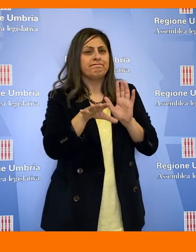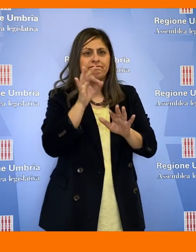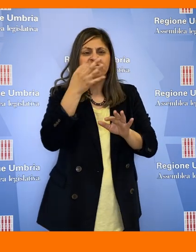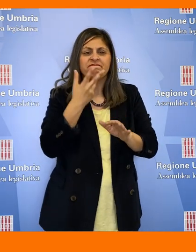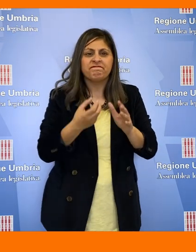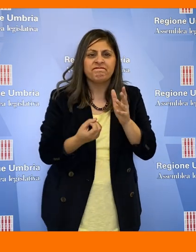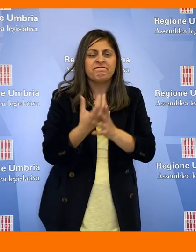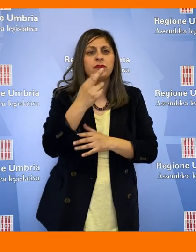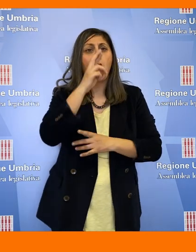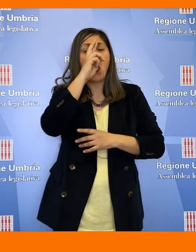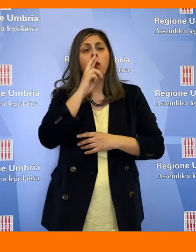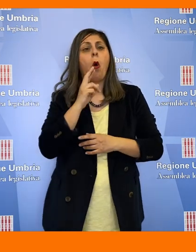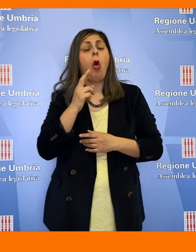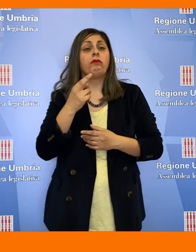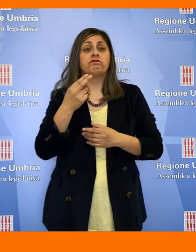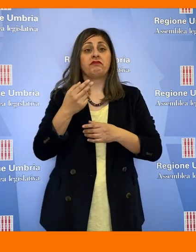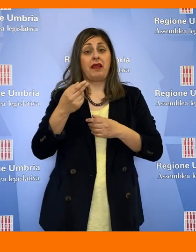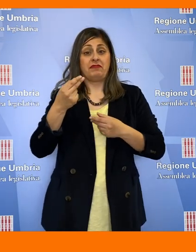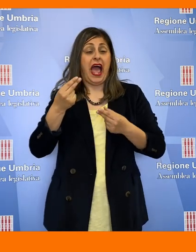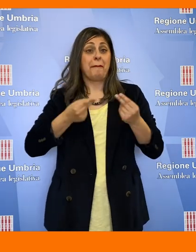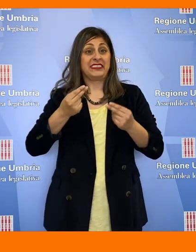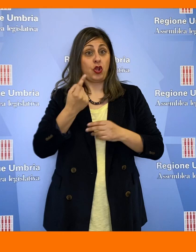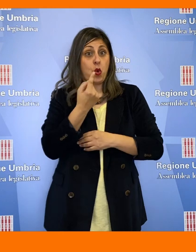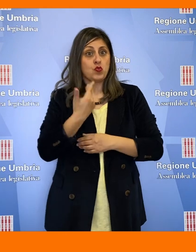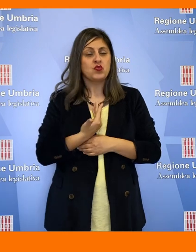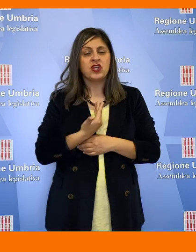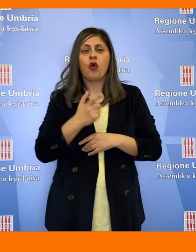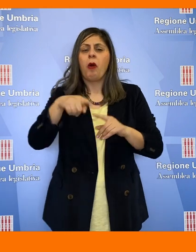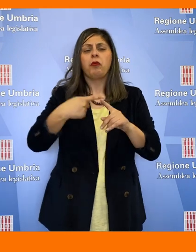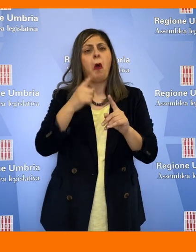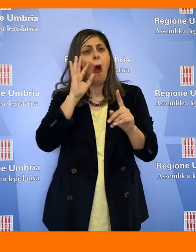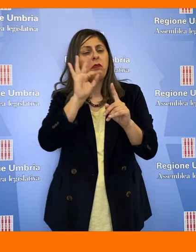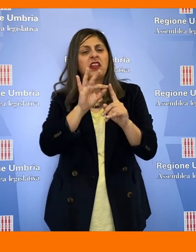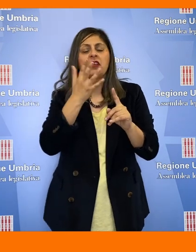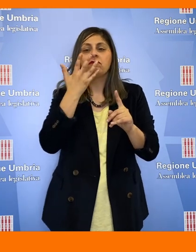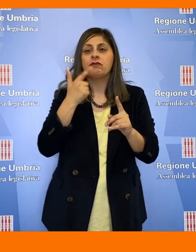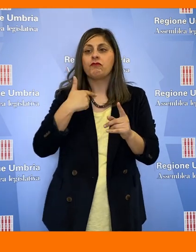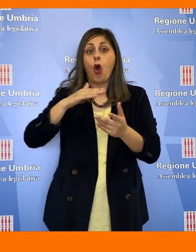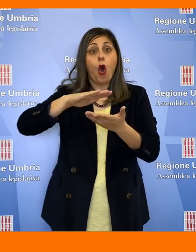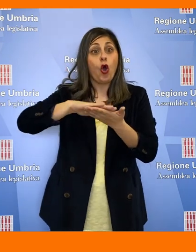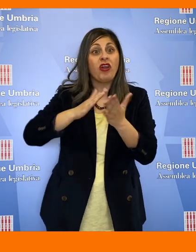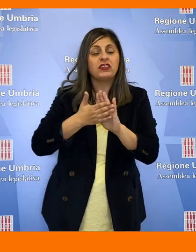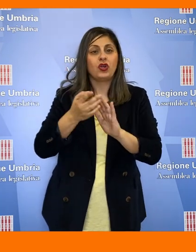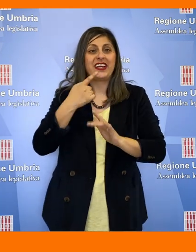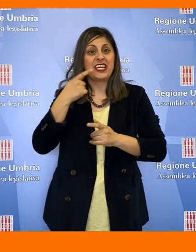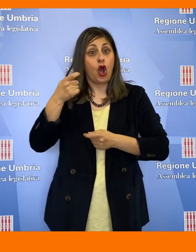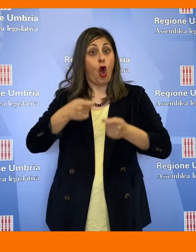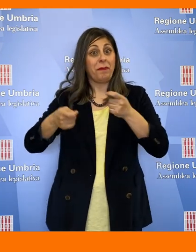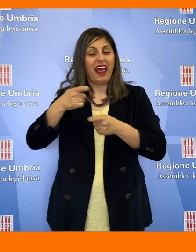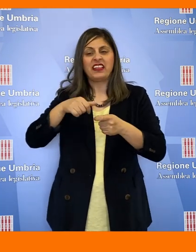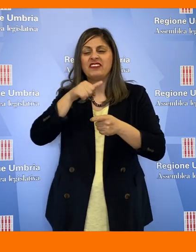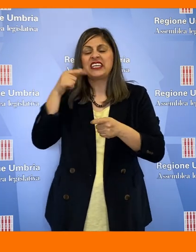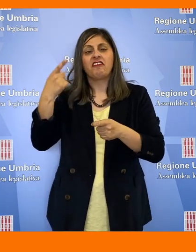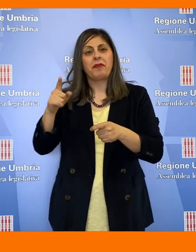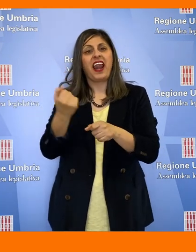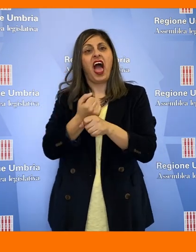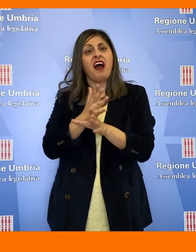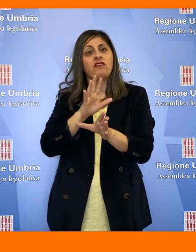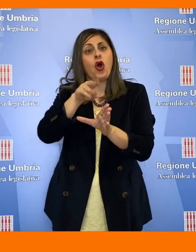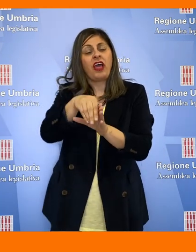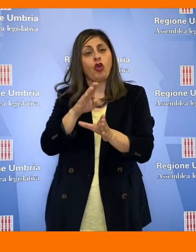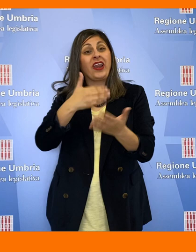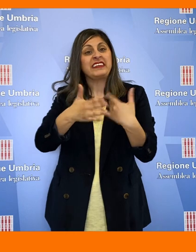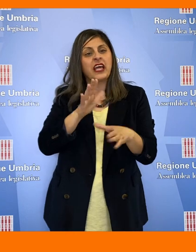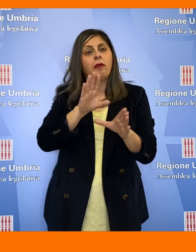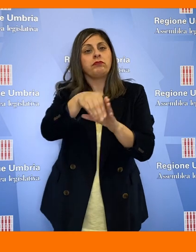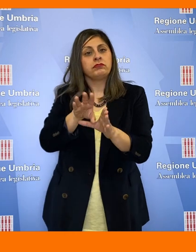scelta della creazione del ruolo di amministratore unico, la prospettiva di puntare sulle convenzioni con le cooperative per l'inserimento dei